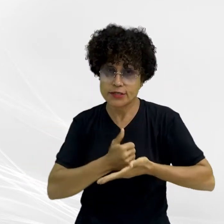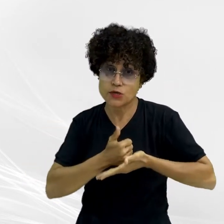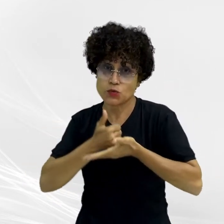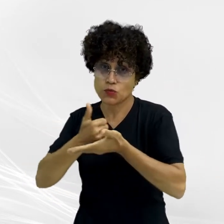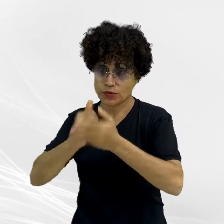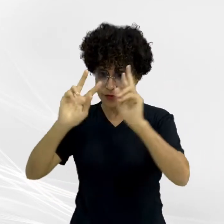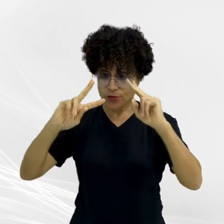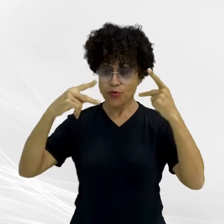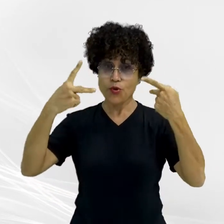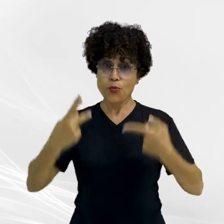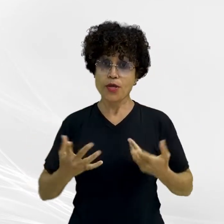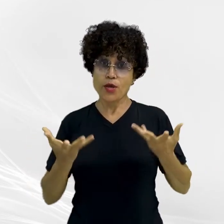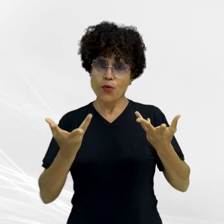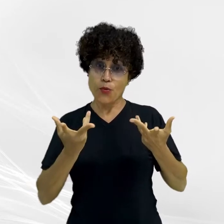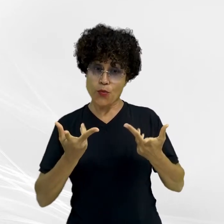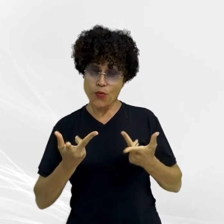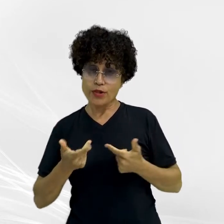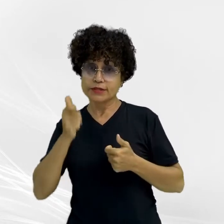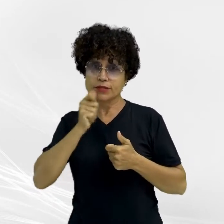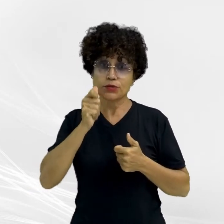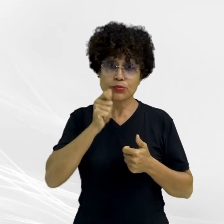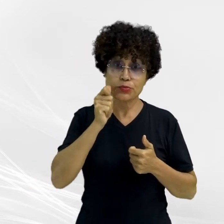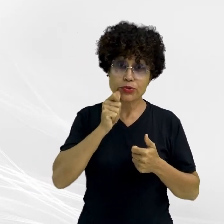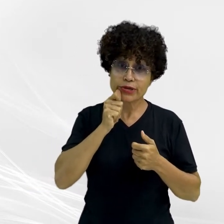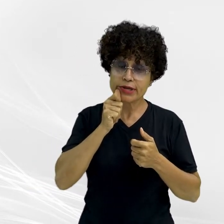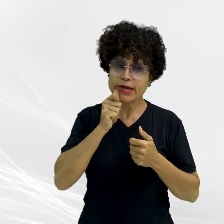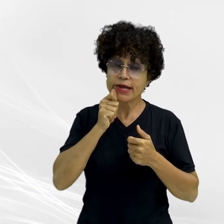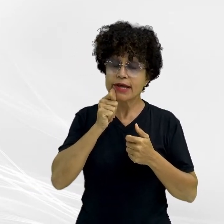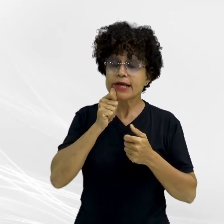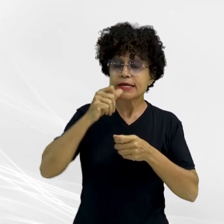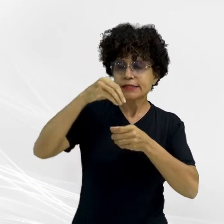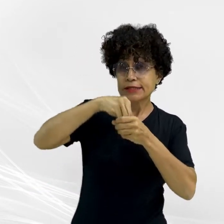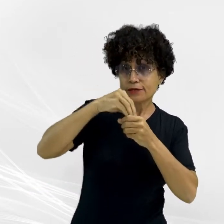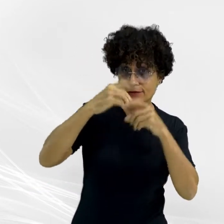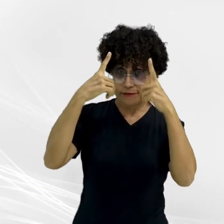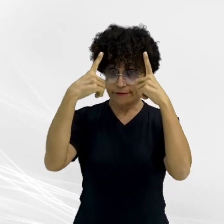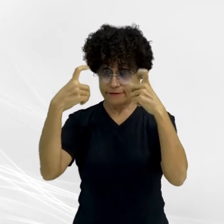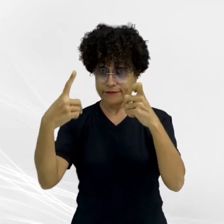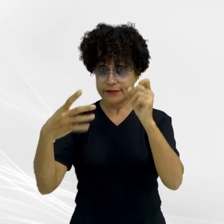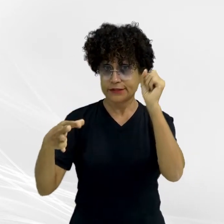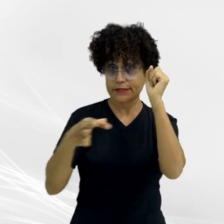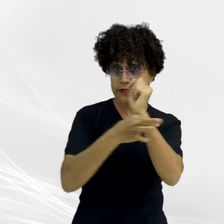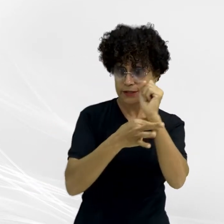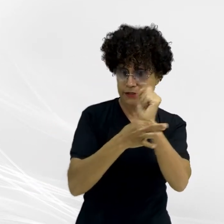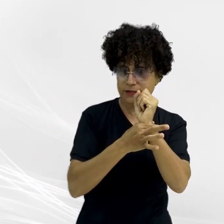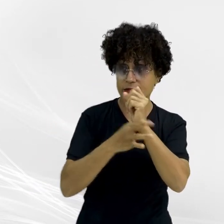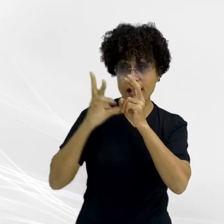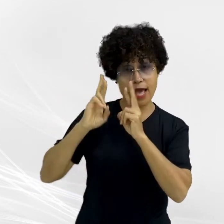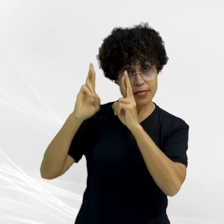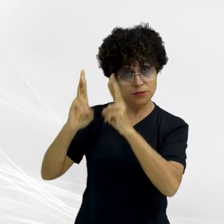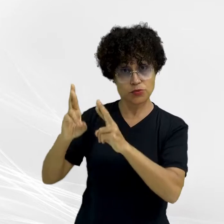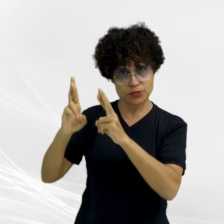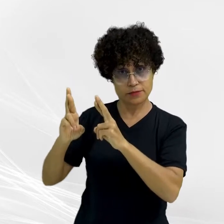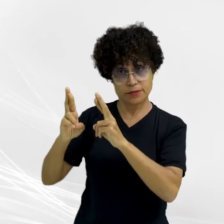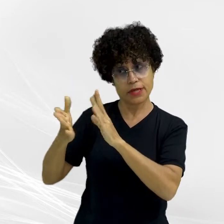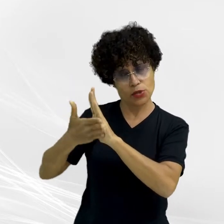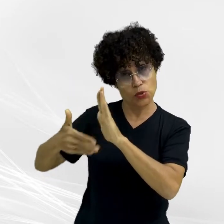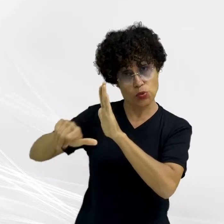direitos e a assistência humanizada e qualificada às mulheres em situação de violência e para garantir a efetiva responsabilização dos